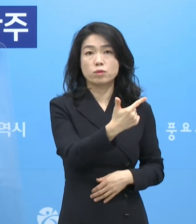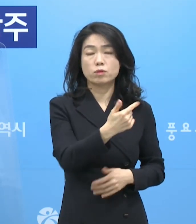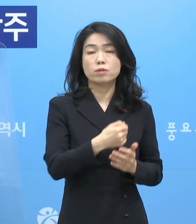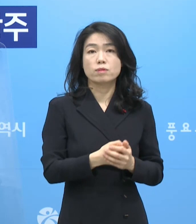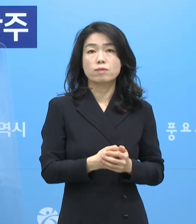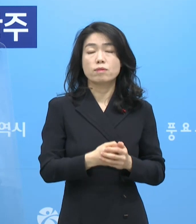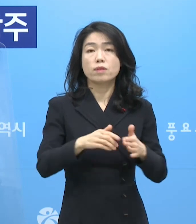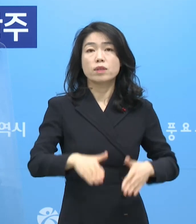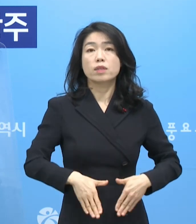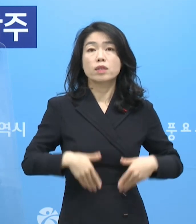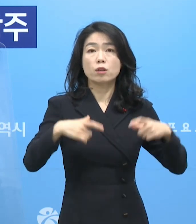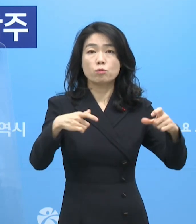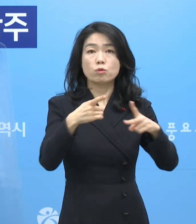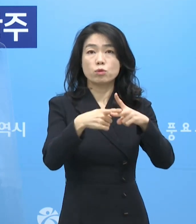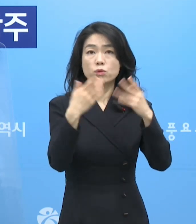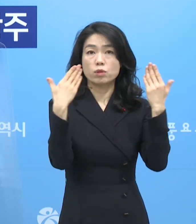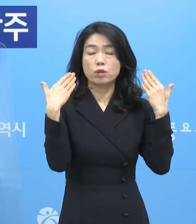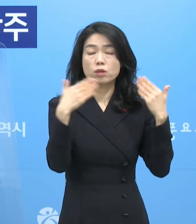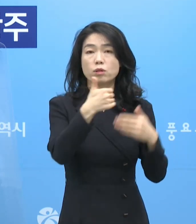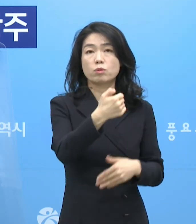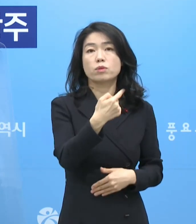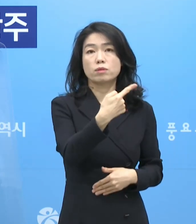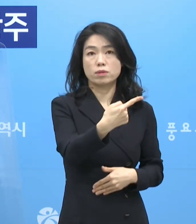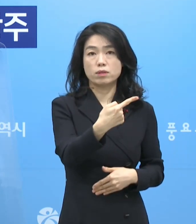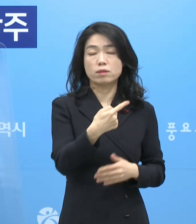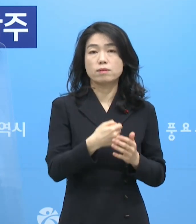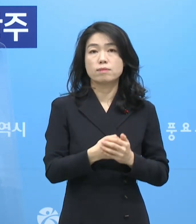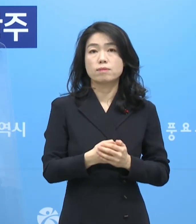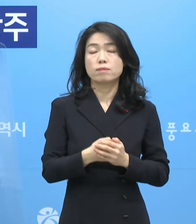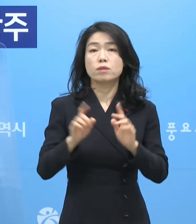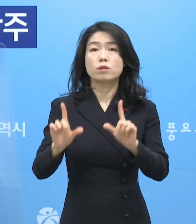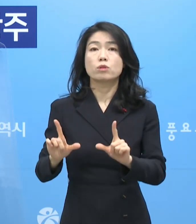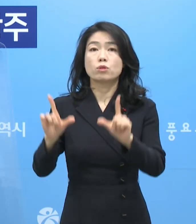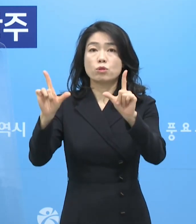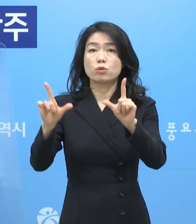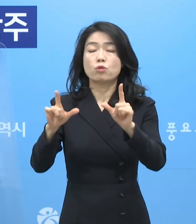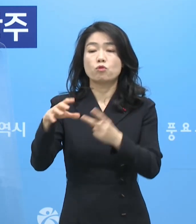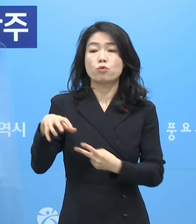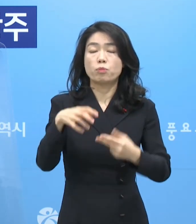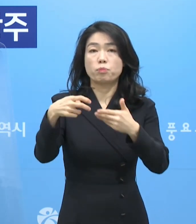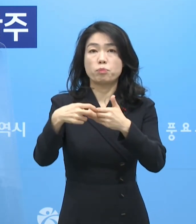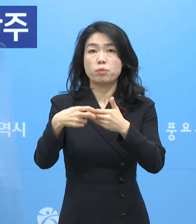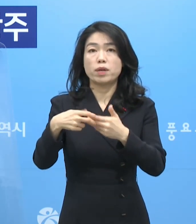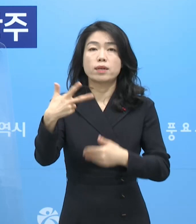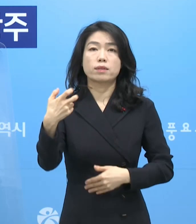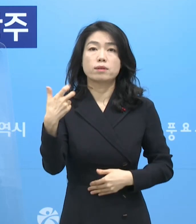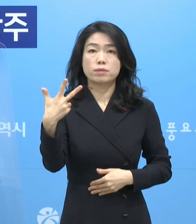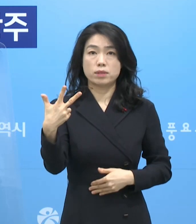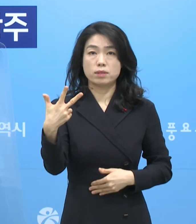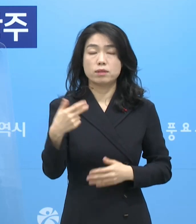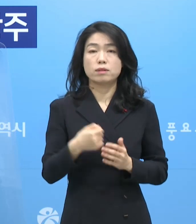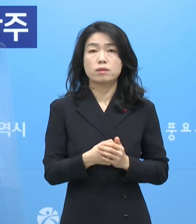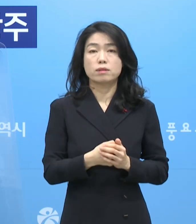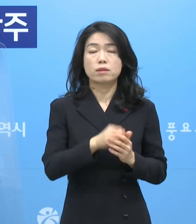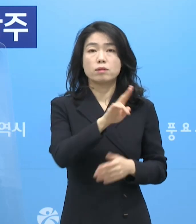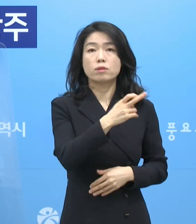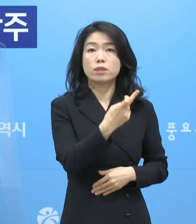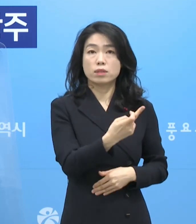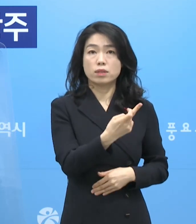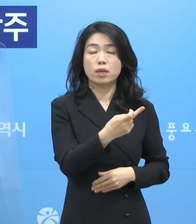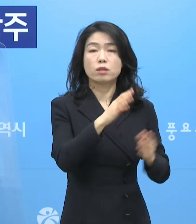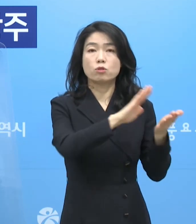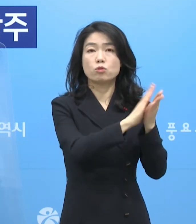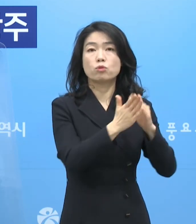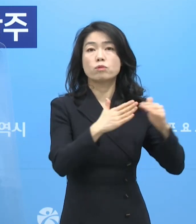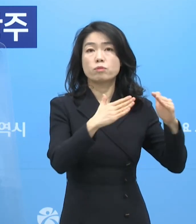남구소재 초등학교 관련 51명 동구소재 요양병원 관련 77명 광산구소재